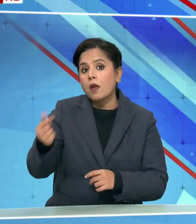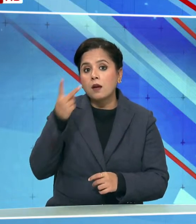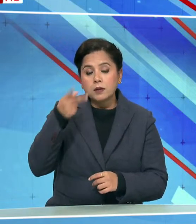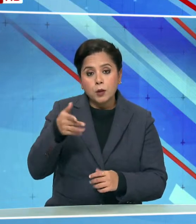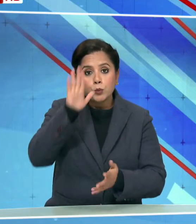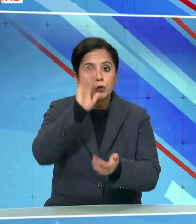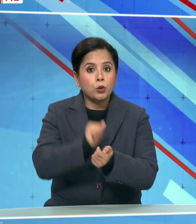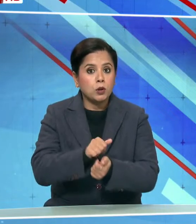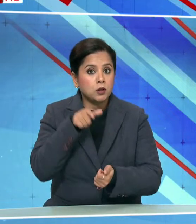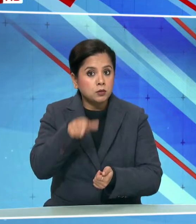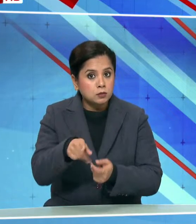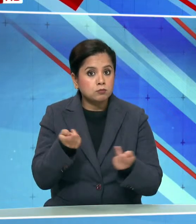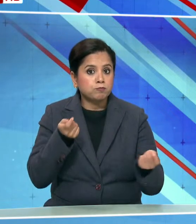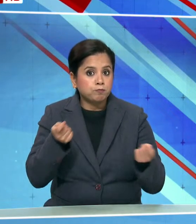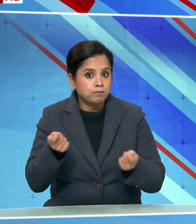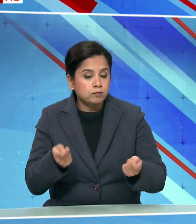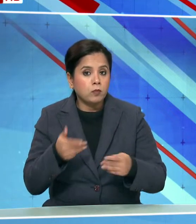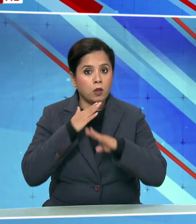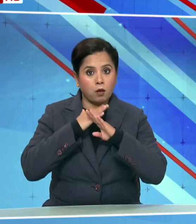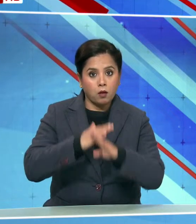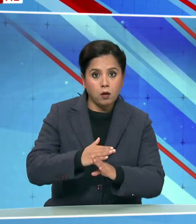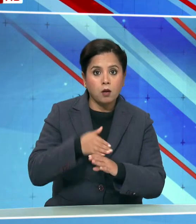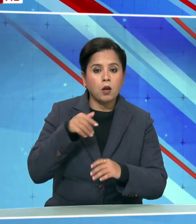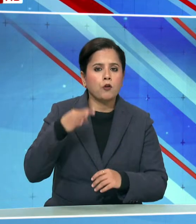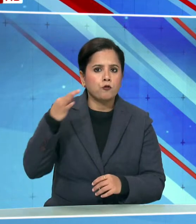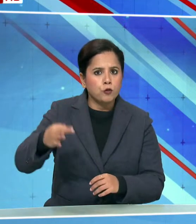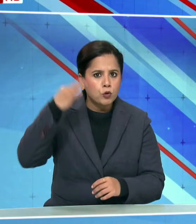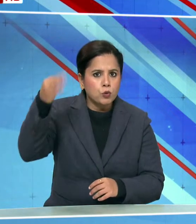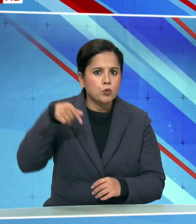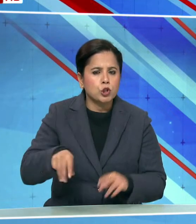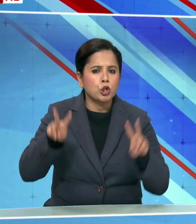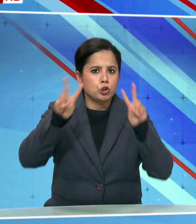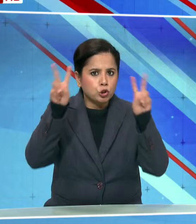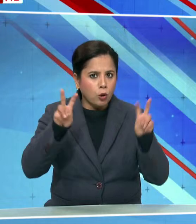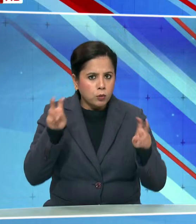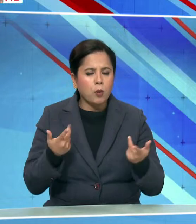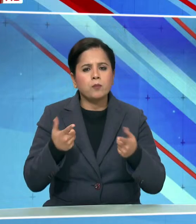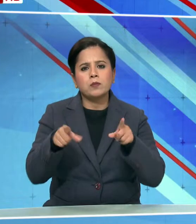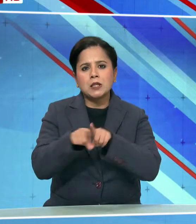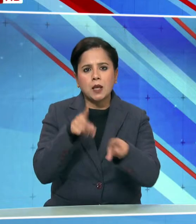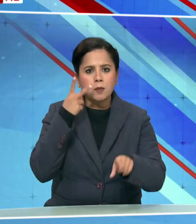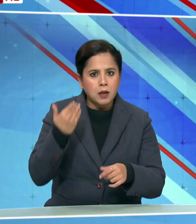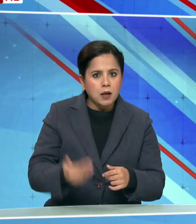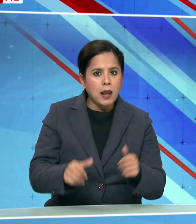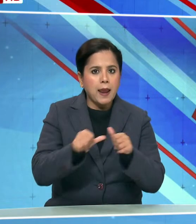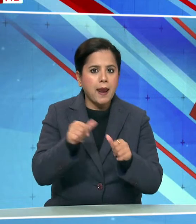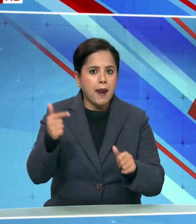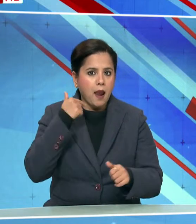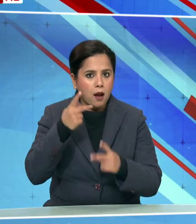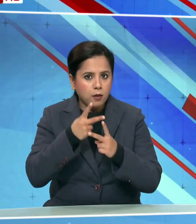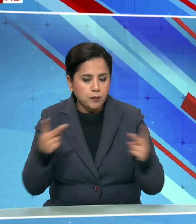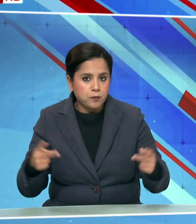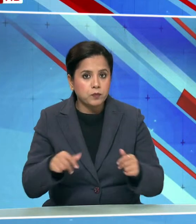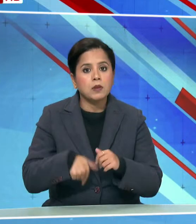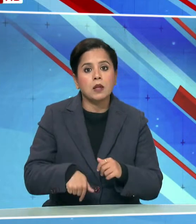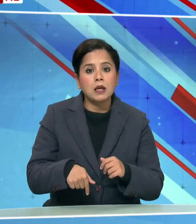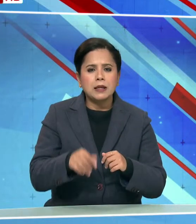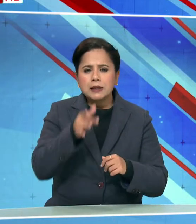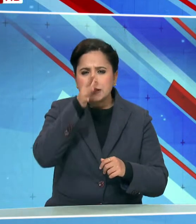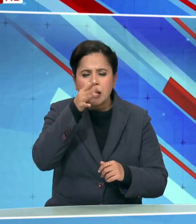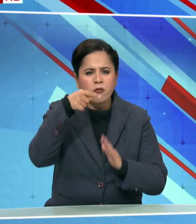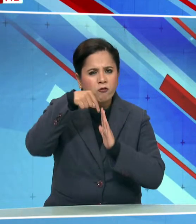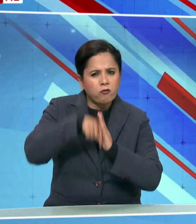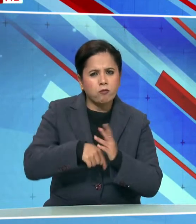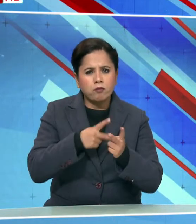पुलिस व्यवस्था और सुरक्षा में भविश्य के विश्यों जैसे आर्टिफिशल इंटेलिजेंस और डीप फैक